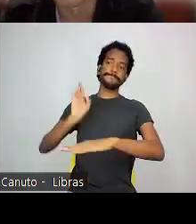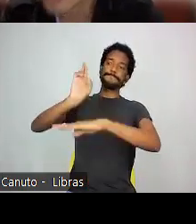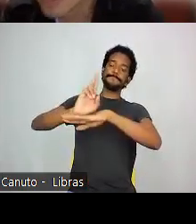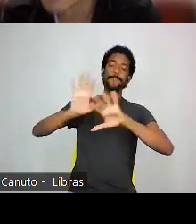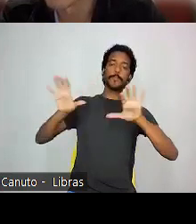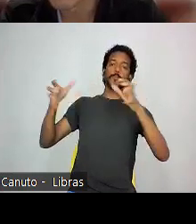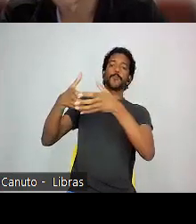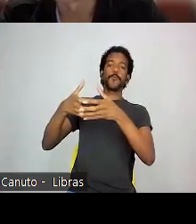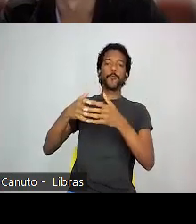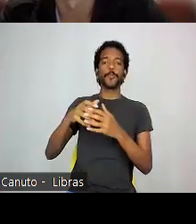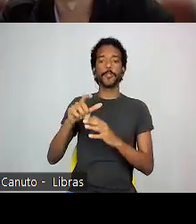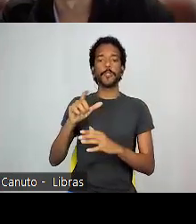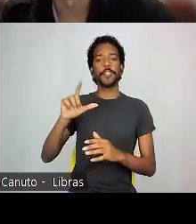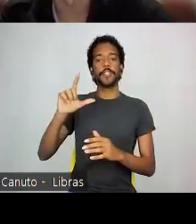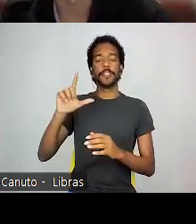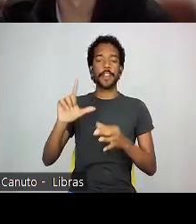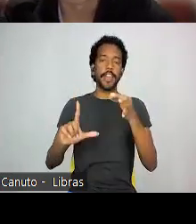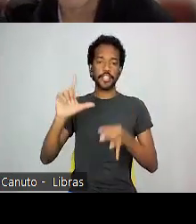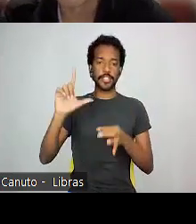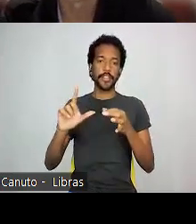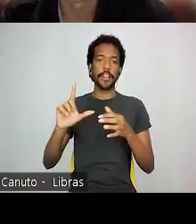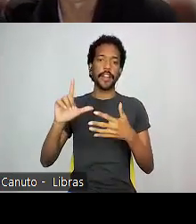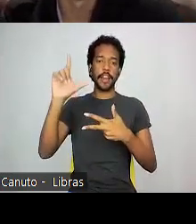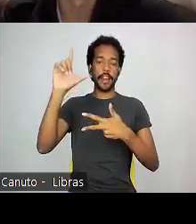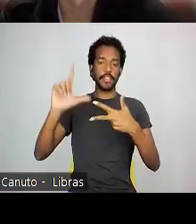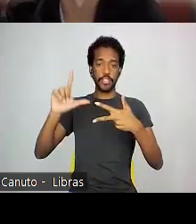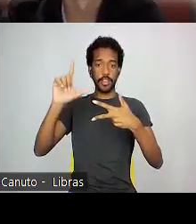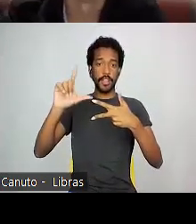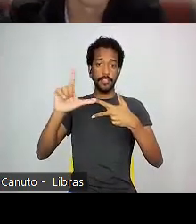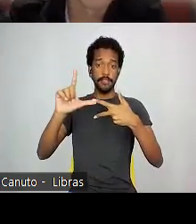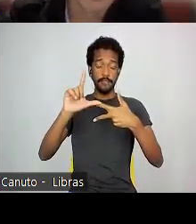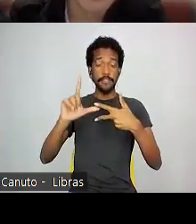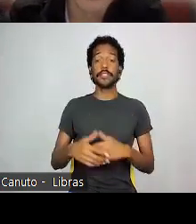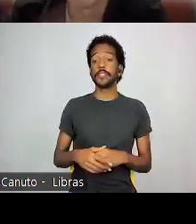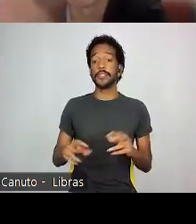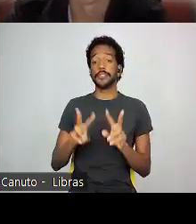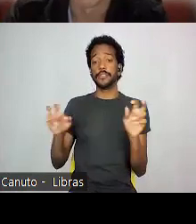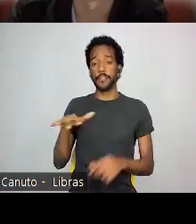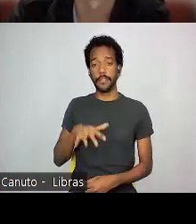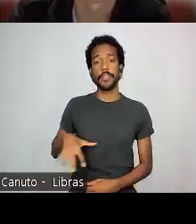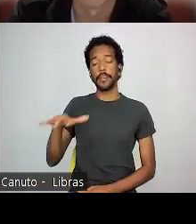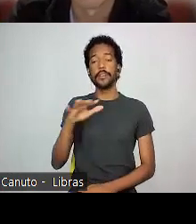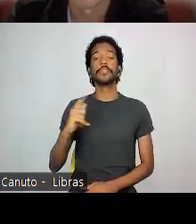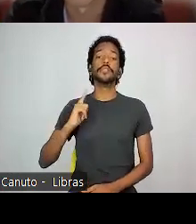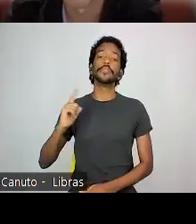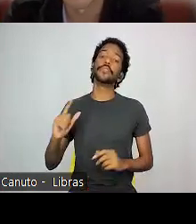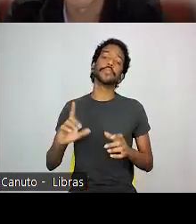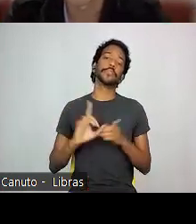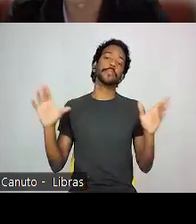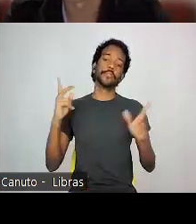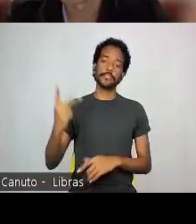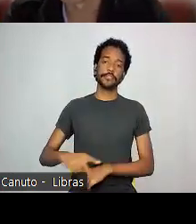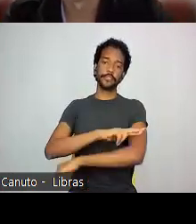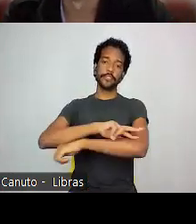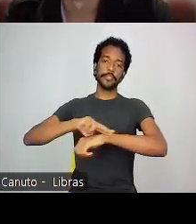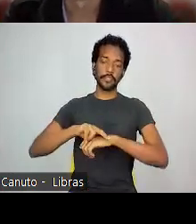Então, ele usa a si próprio no Congresso Nacional como exemplo de que o Brasil seria uma democracia racial. Então, esse é um